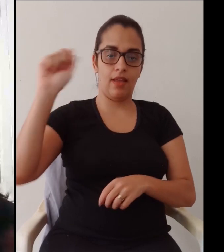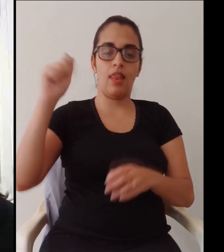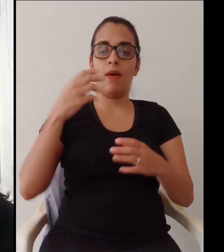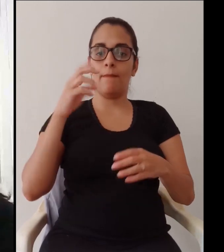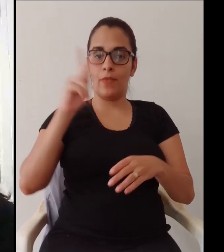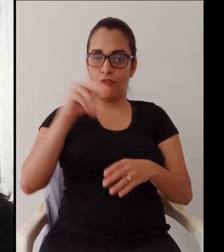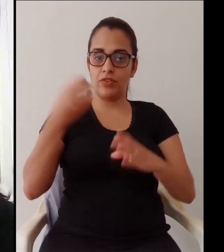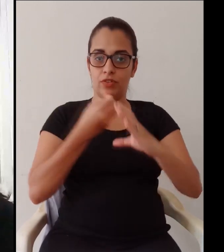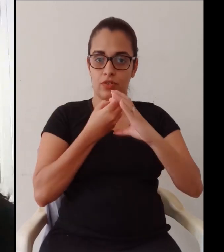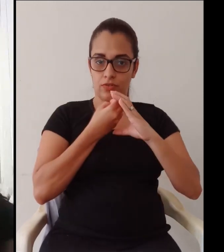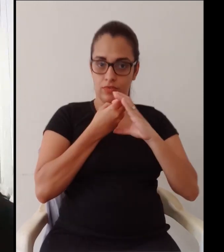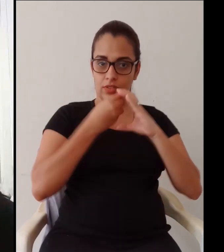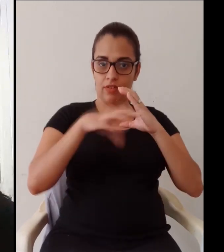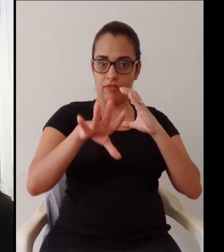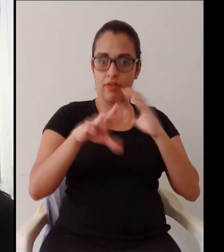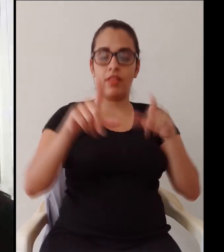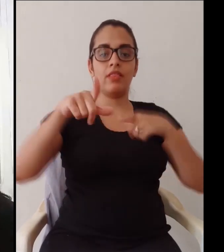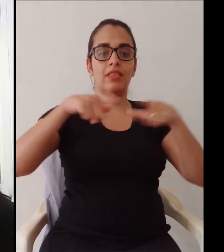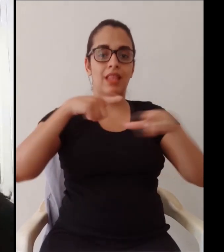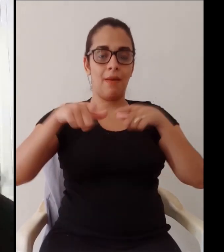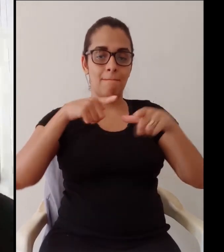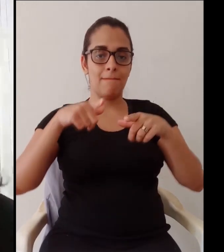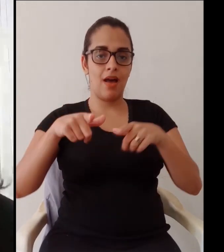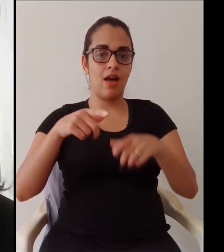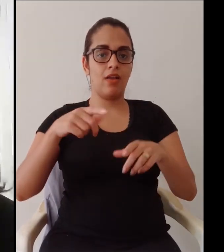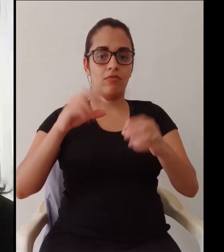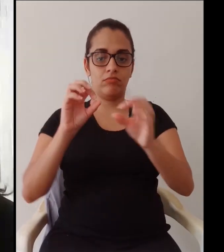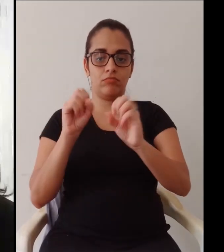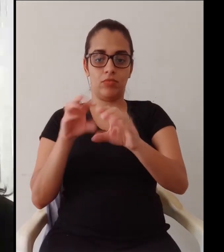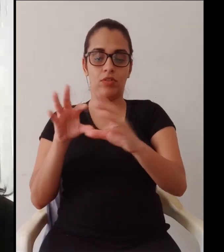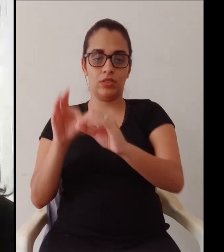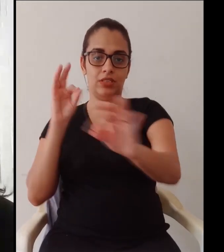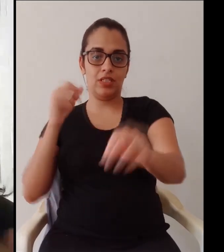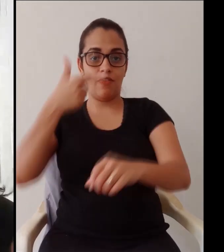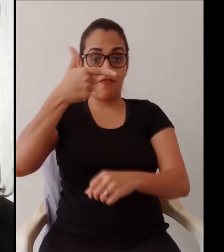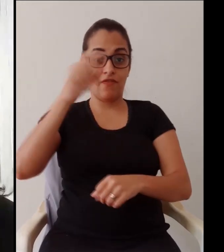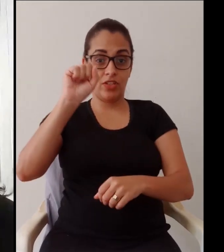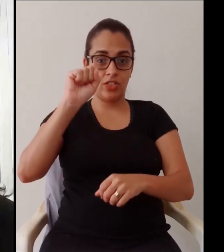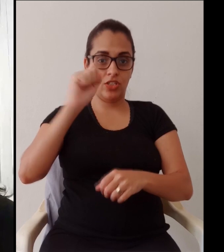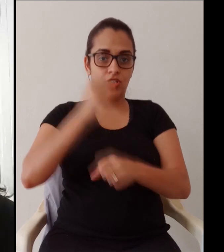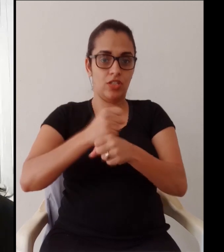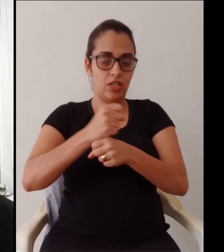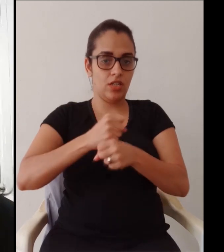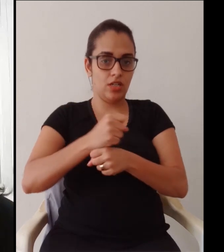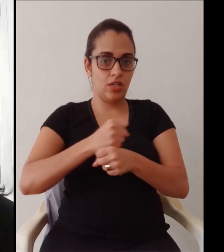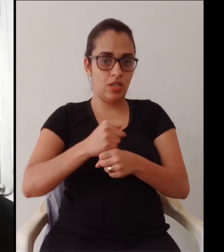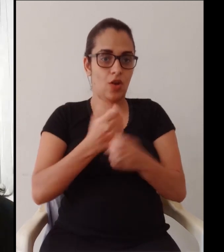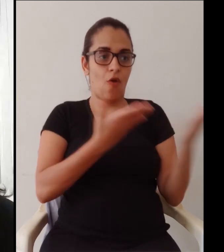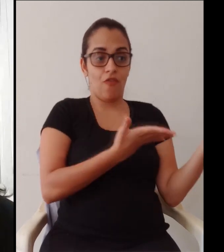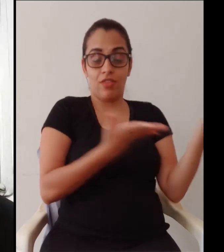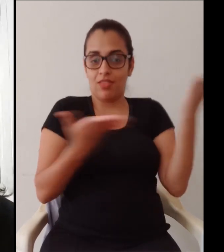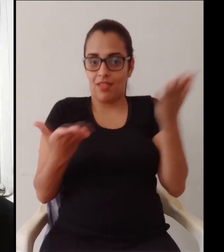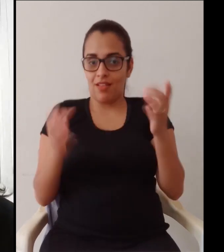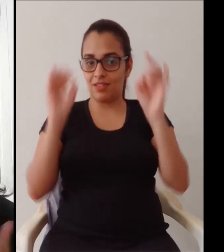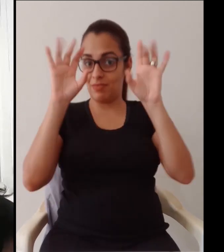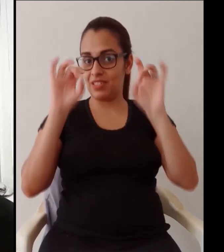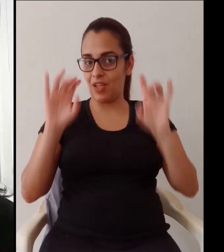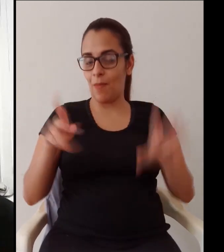aulas remotas, afinal do que a gente está falando. Eu sou a professora Daniela Sonderman, sou professora do CEPHOR,